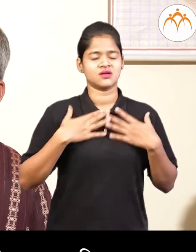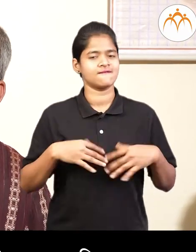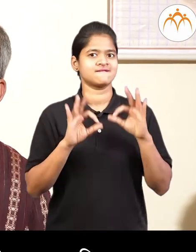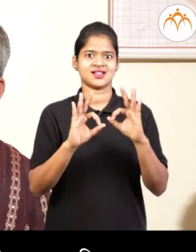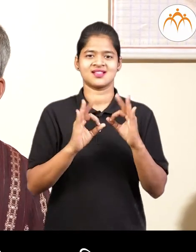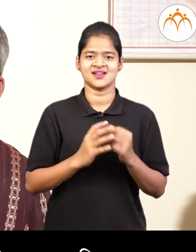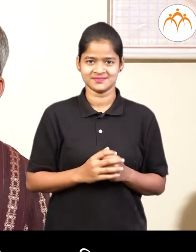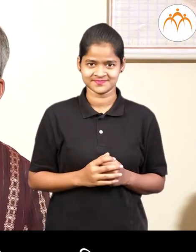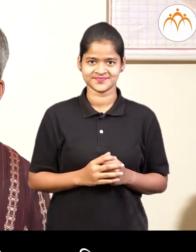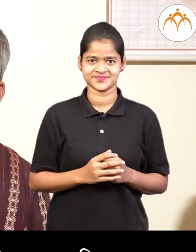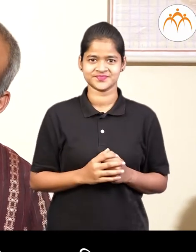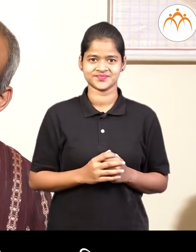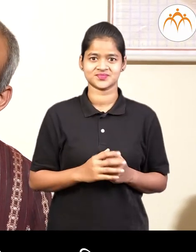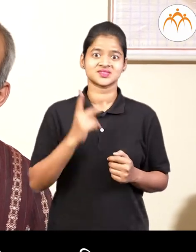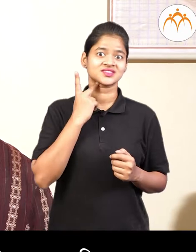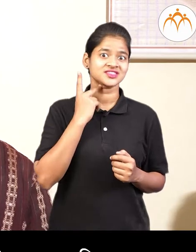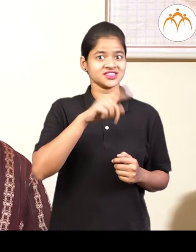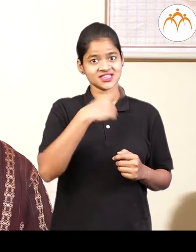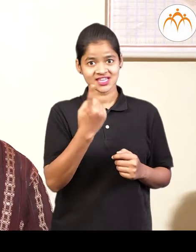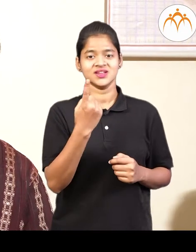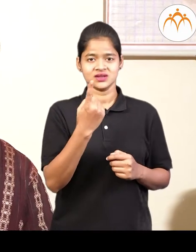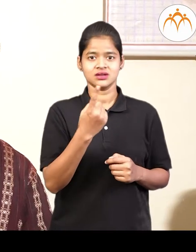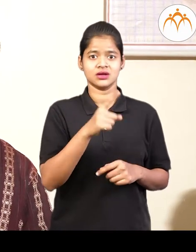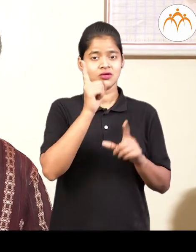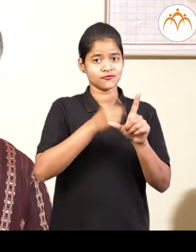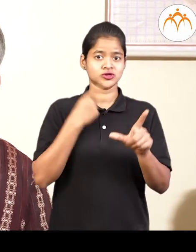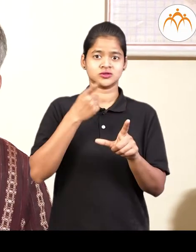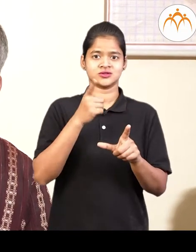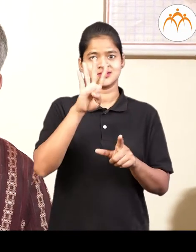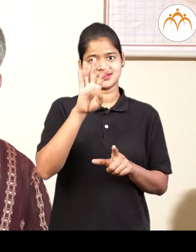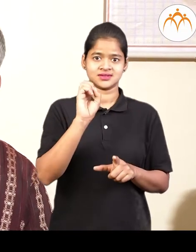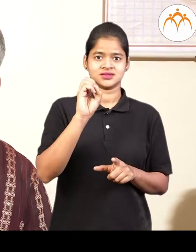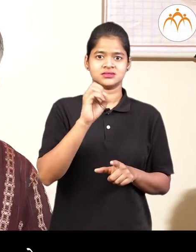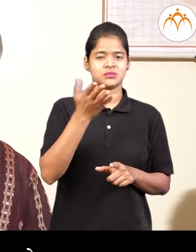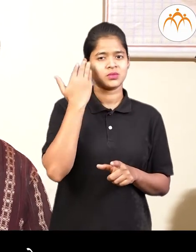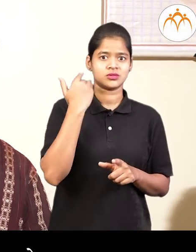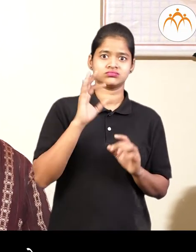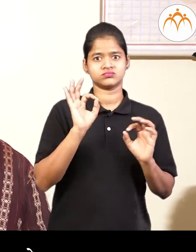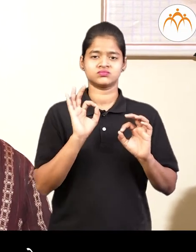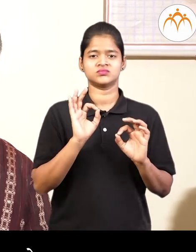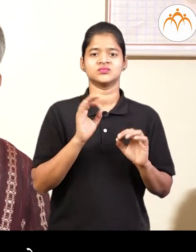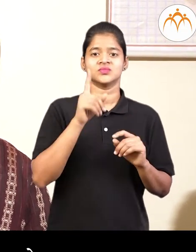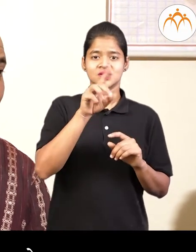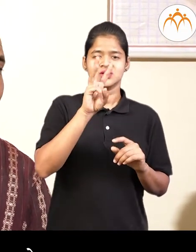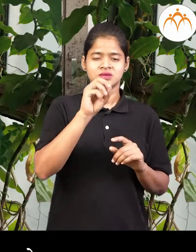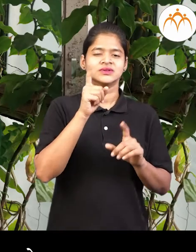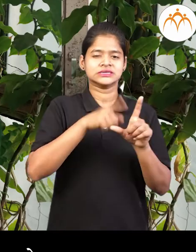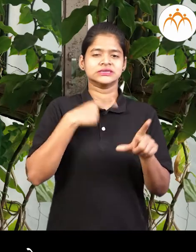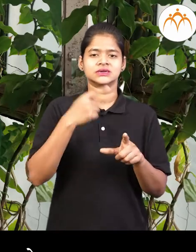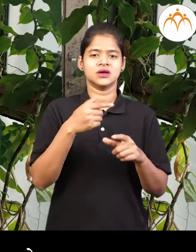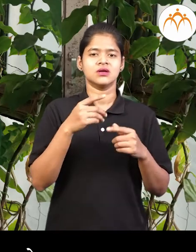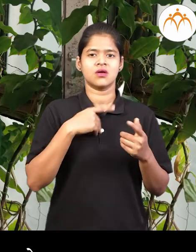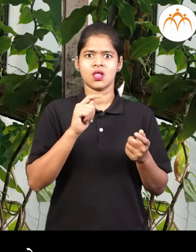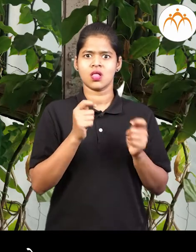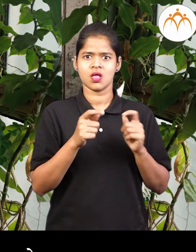चानसा असा चाड़ी सावा वाढ़ दिवस मागिल वर्षी साजरा जाला चाड़ीशी नंतर हलु हलु